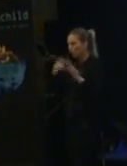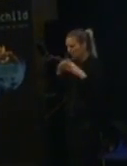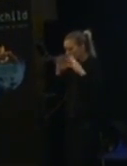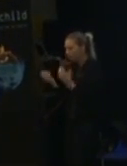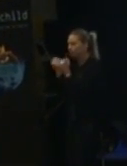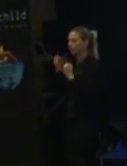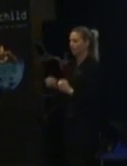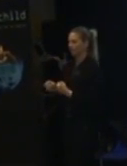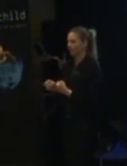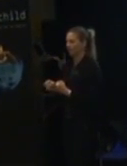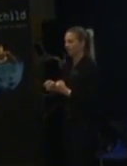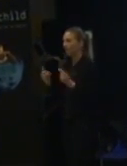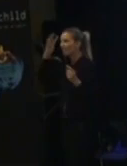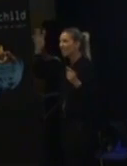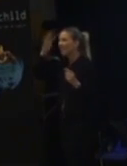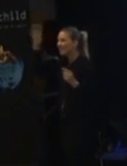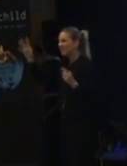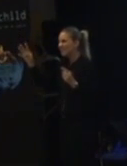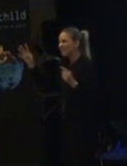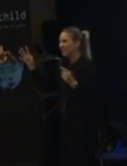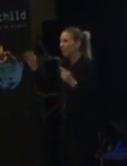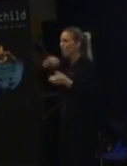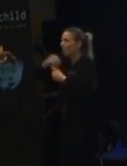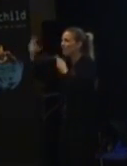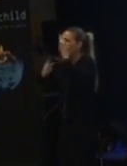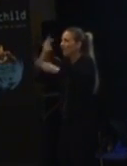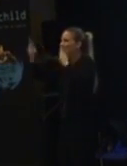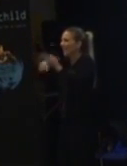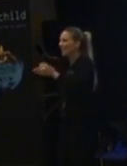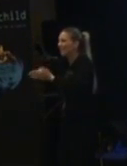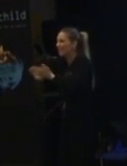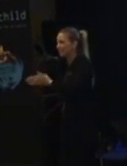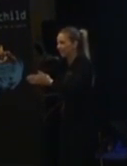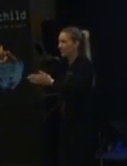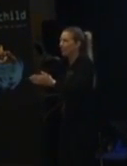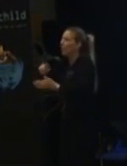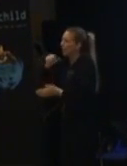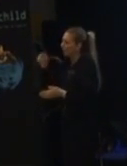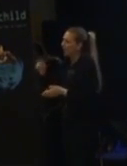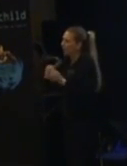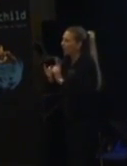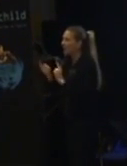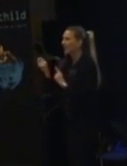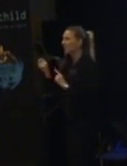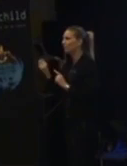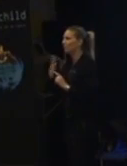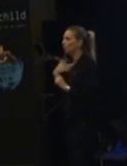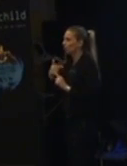Imaginational Overexcitability. Det här är fantasins och visualiserandets intensitet. Och de blir lite sådär, tycker jag,